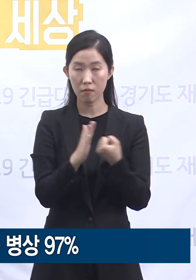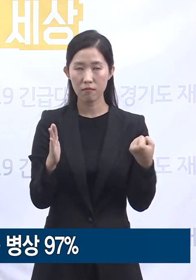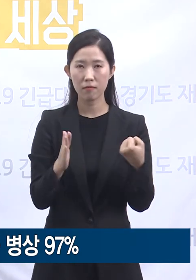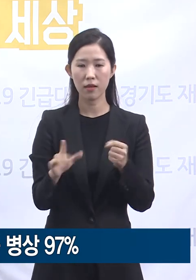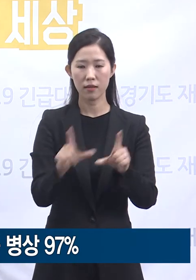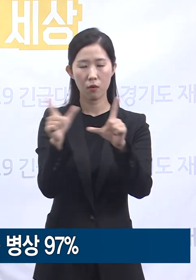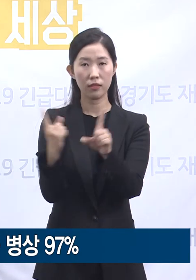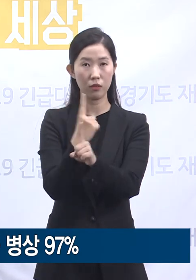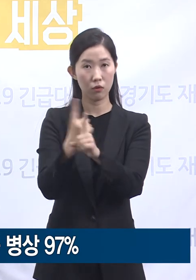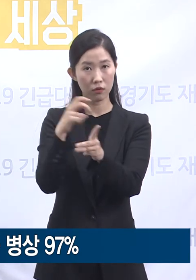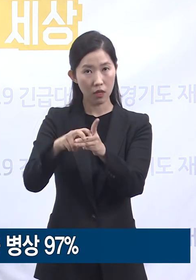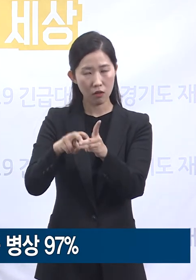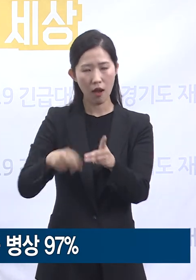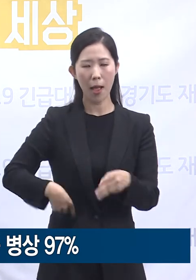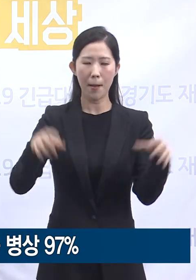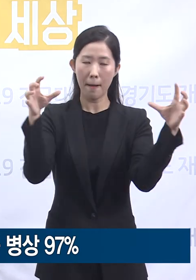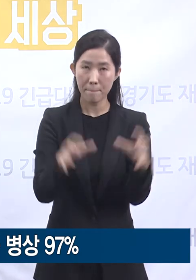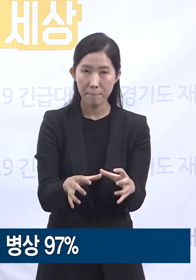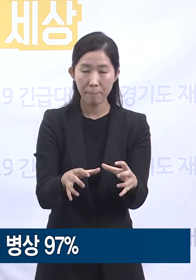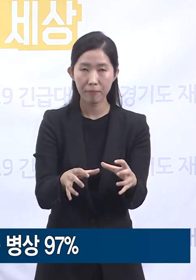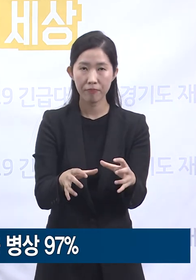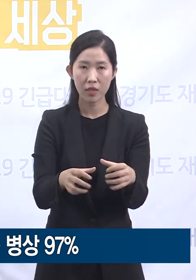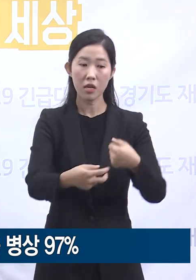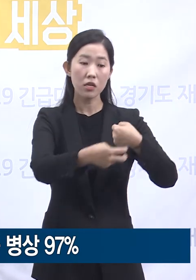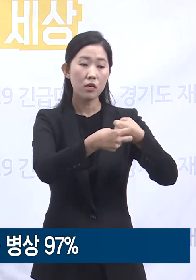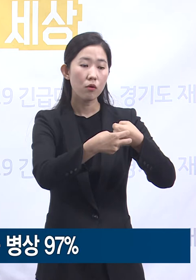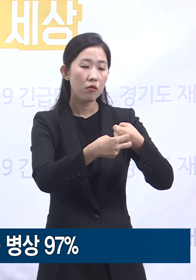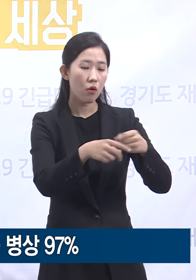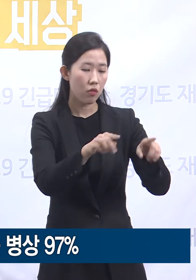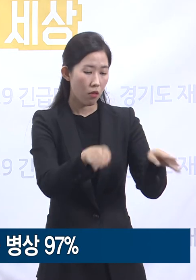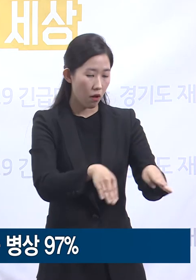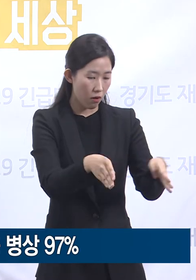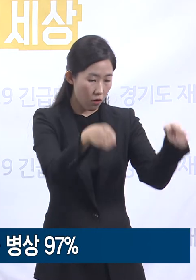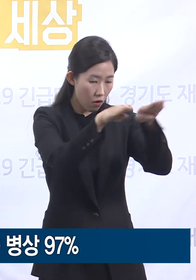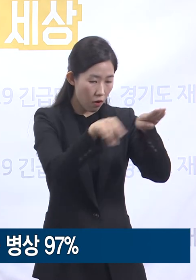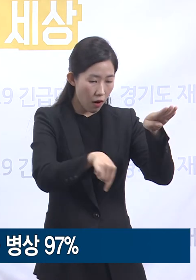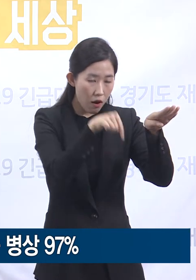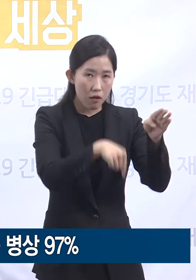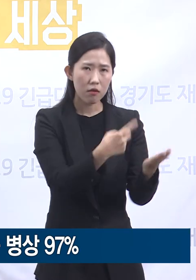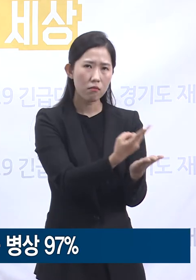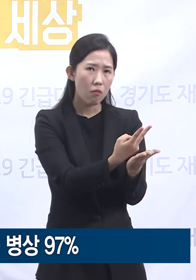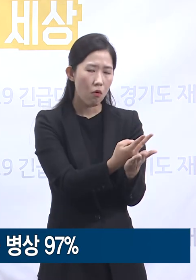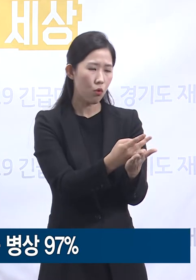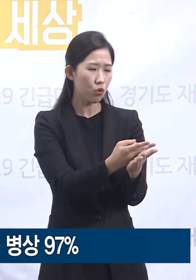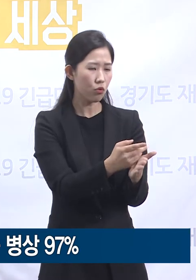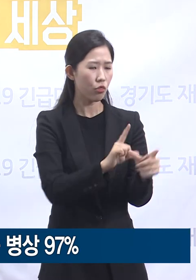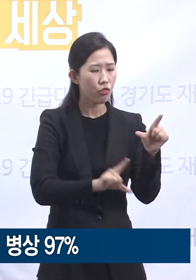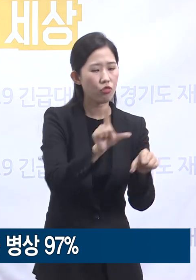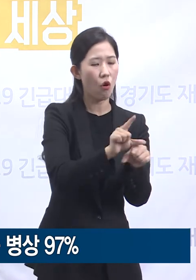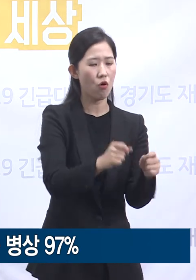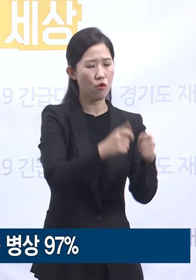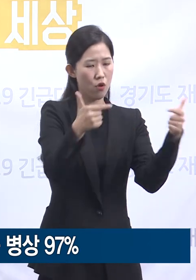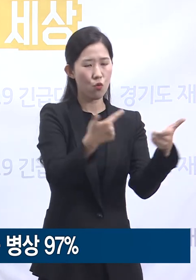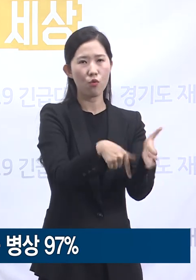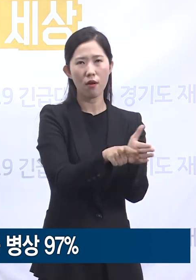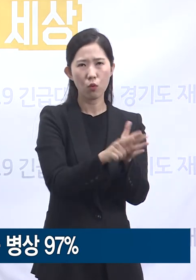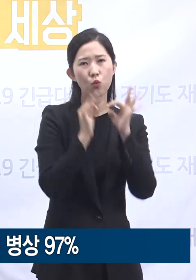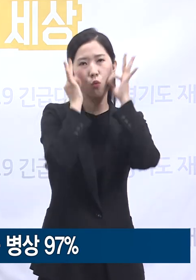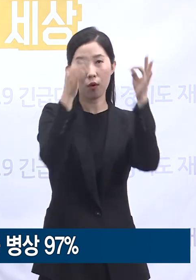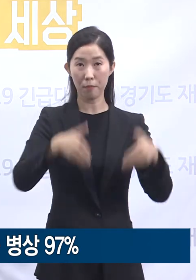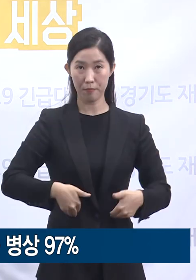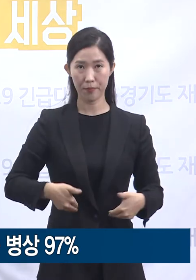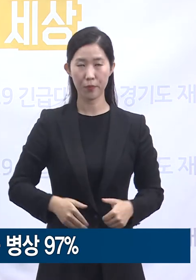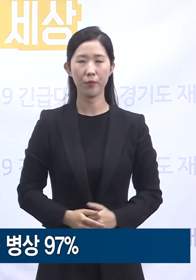의료기관들의 정식 병상을 추가 확보하는 노력도 최선을 다해야만 합니다. 방법은 두 가지가 있습니다.